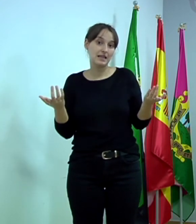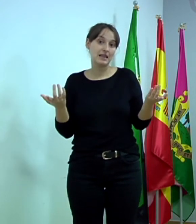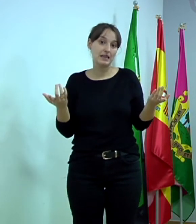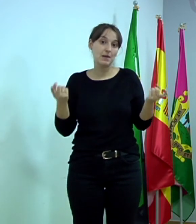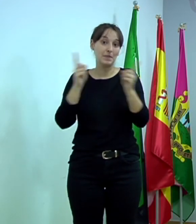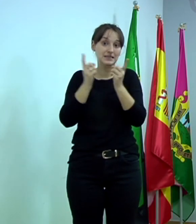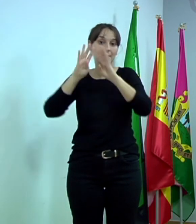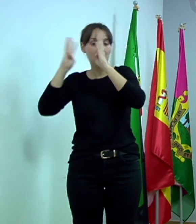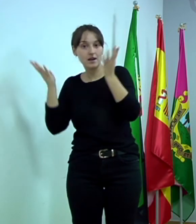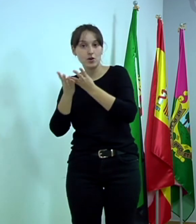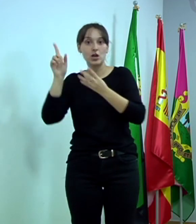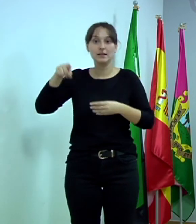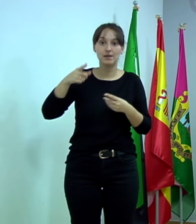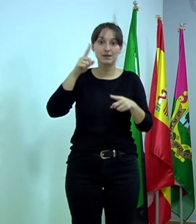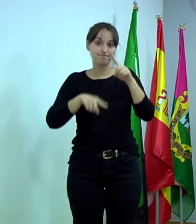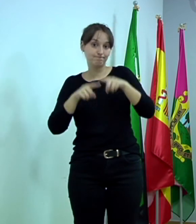LINE.